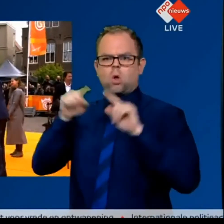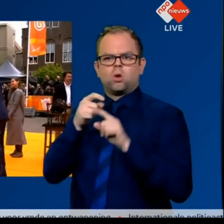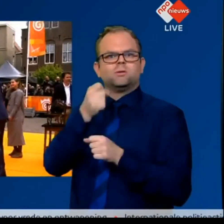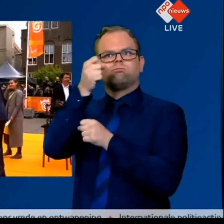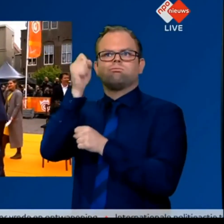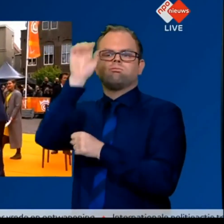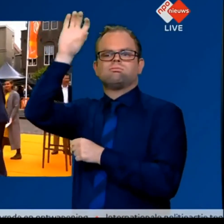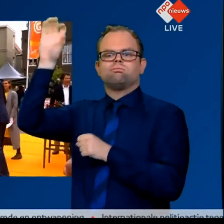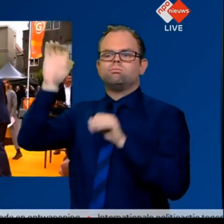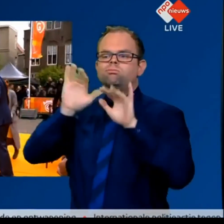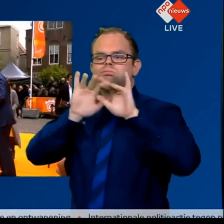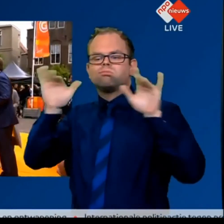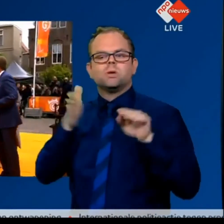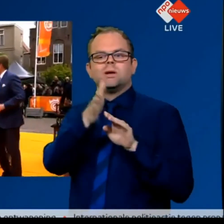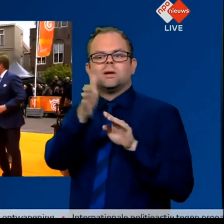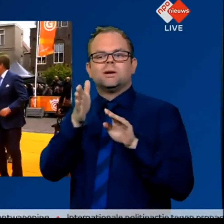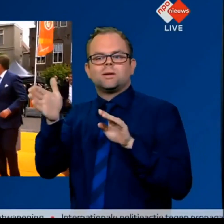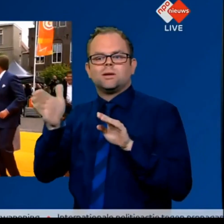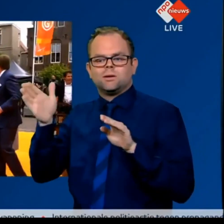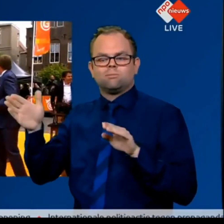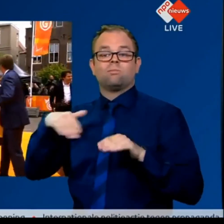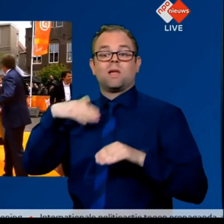MUZIEK En dat onderdeel. Met de hoogte bos. Maar is verlinken. zwaogte niet hoogte. Een ***